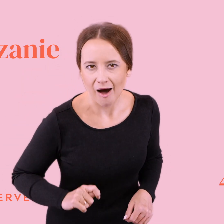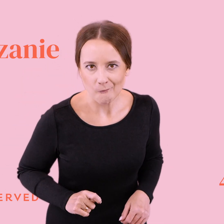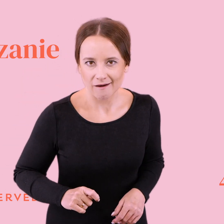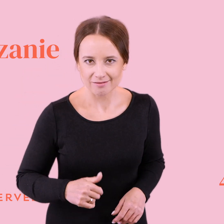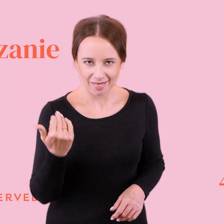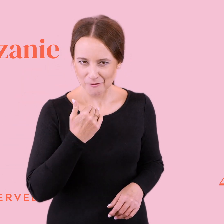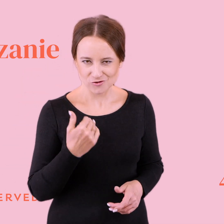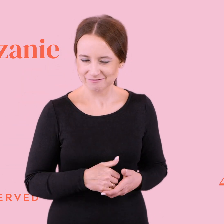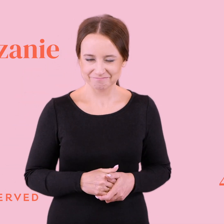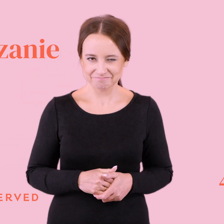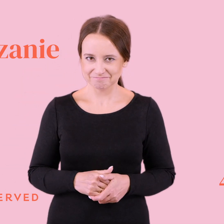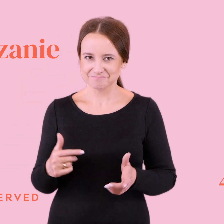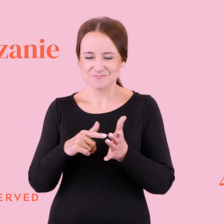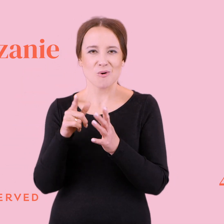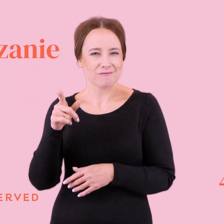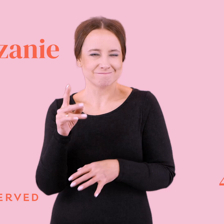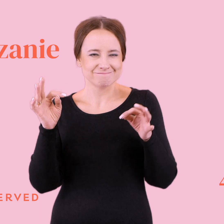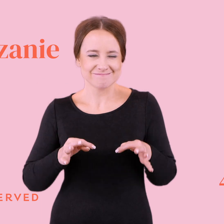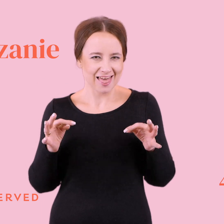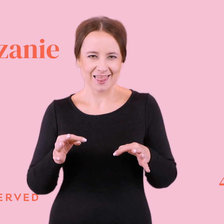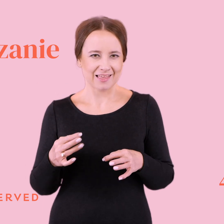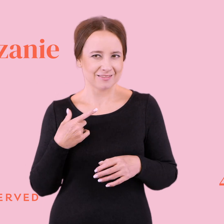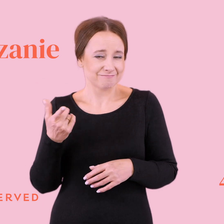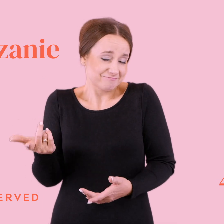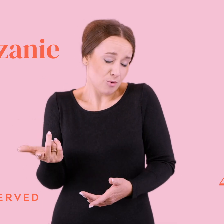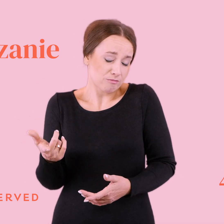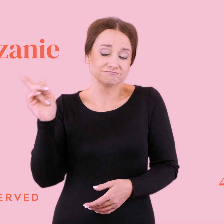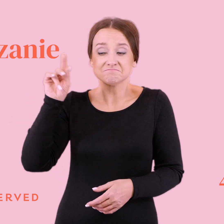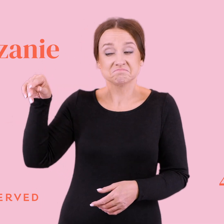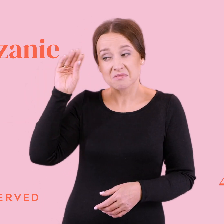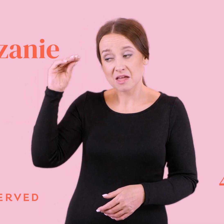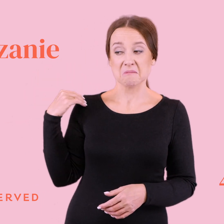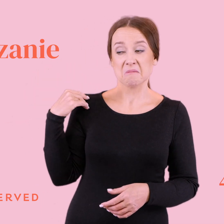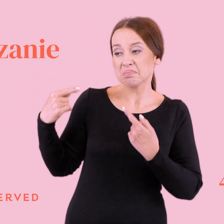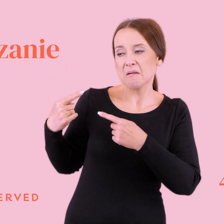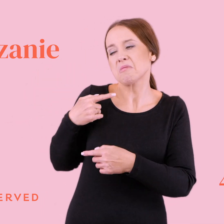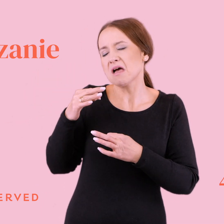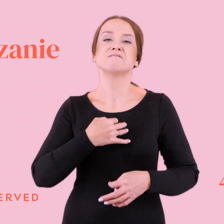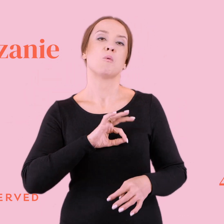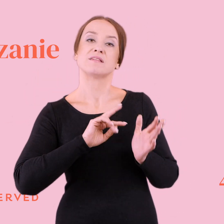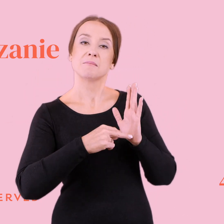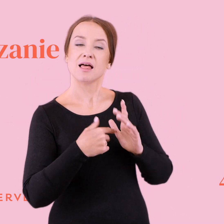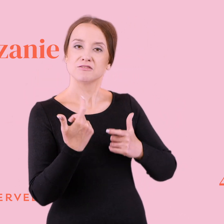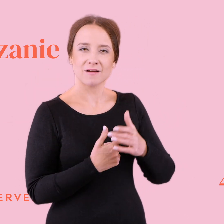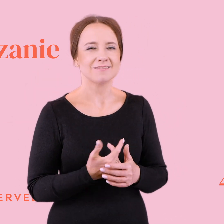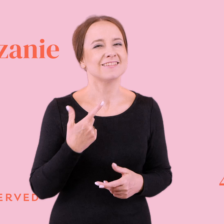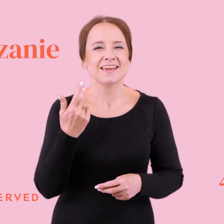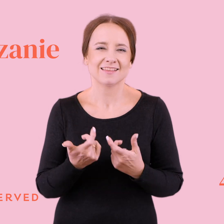ustki. To, że teraz to już tak, nie upominałeś się, to ja sobie zrobiłam swoje plany, tylko to nie jest takie, wiecie, że, no dobra, to po prostu robię to z